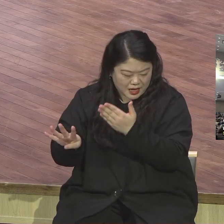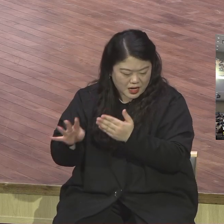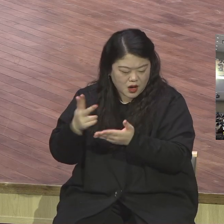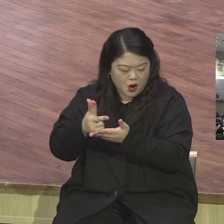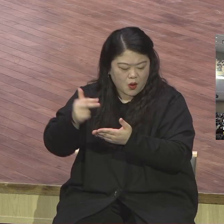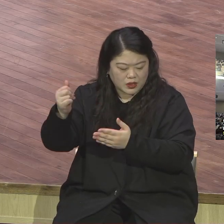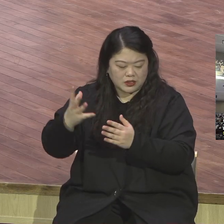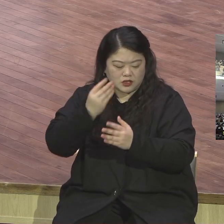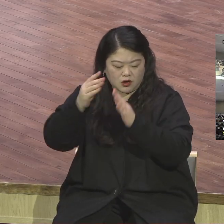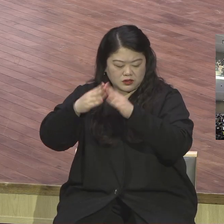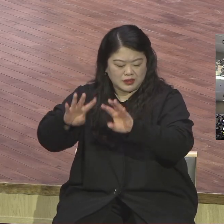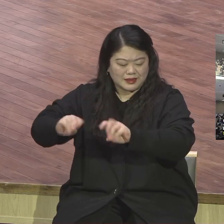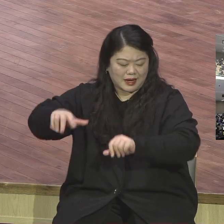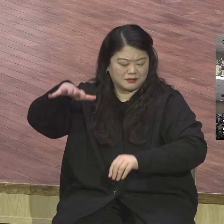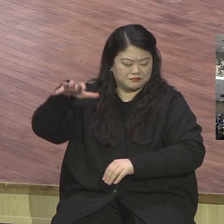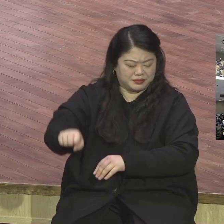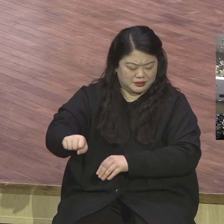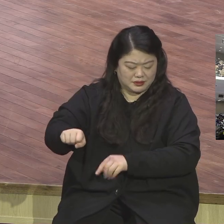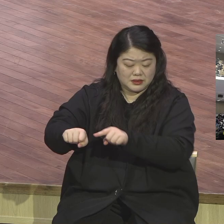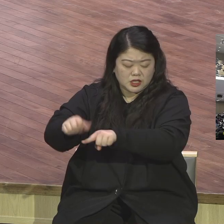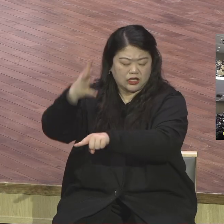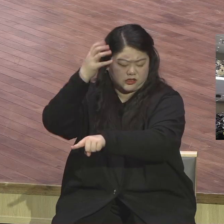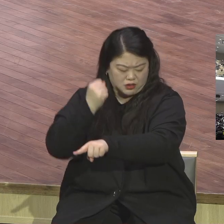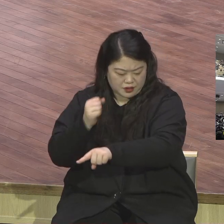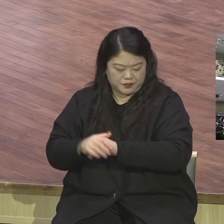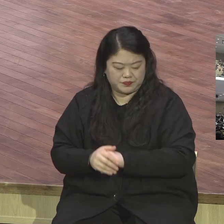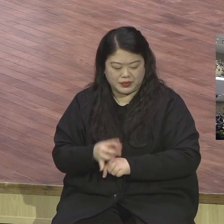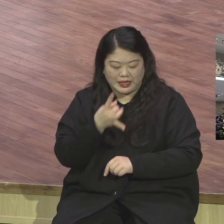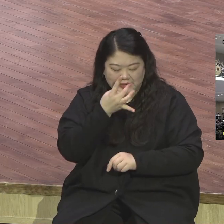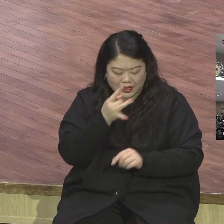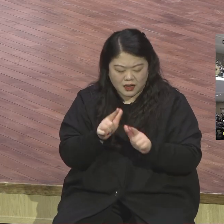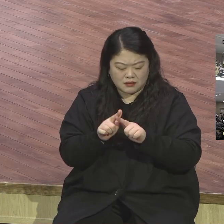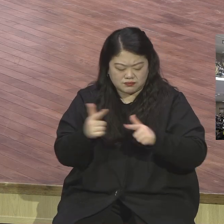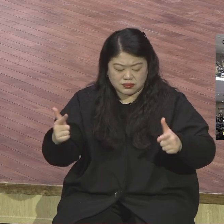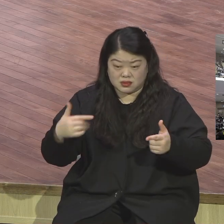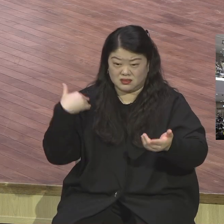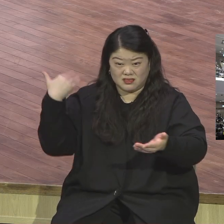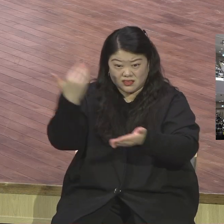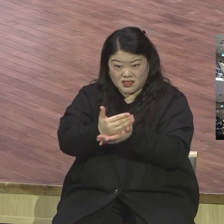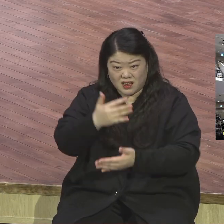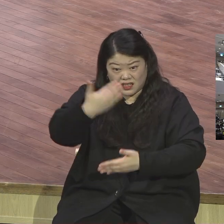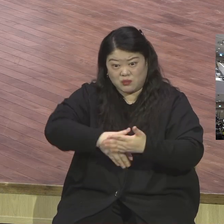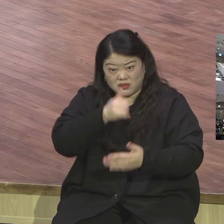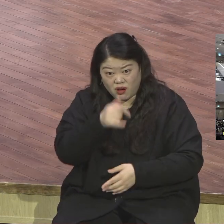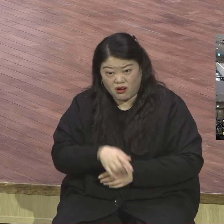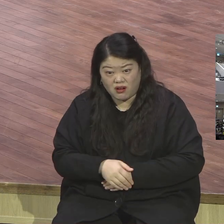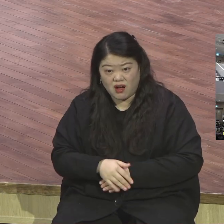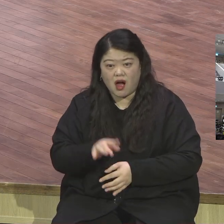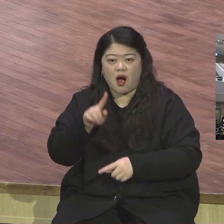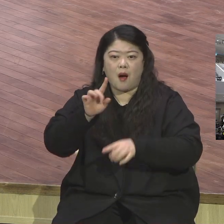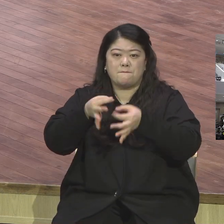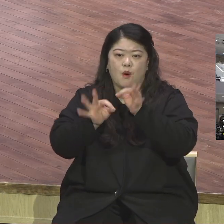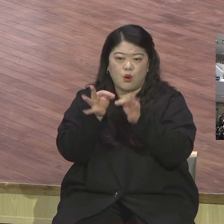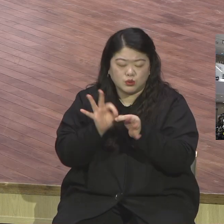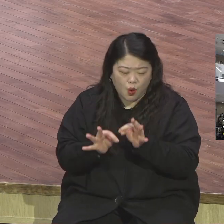샀던 날부터 기억하여보라 곡식 종자가 아직도 참고 있느냐 포도나무 무화과나무